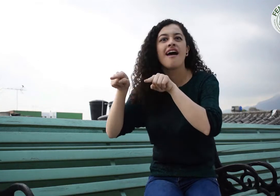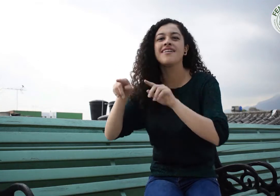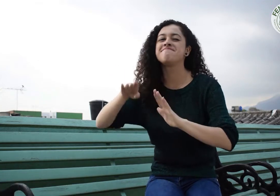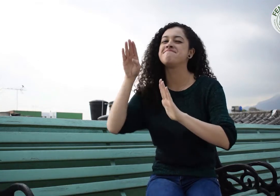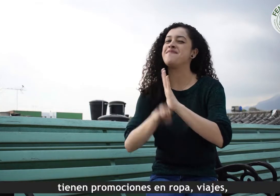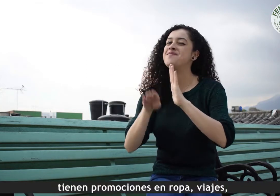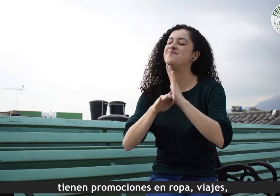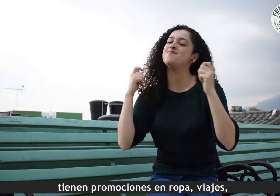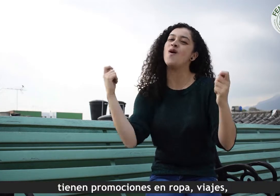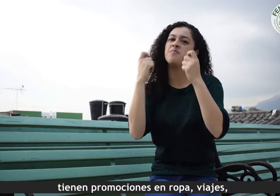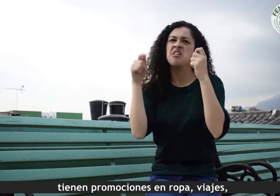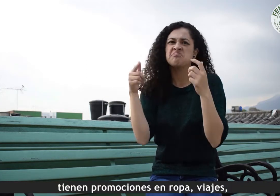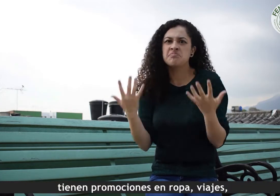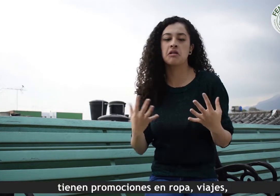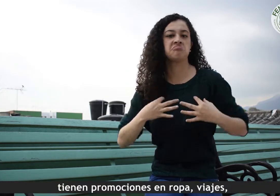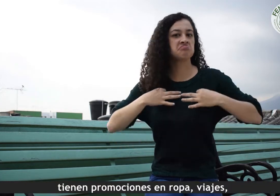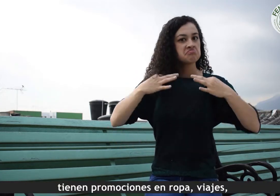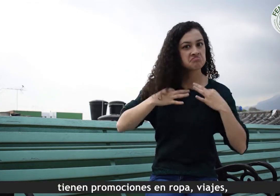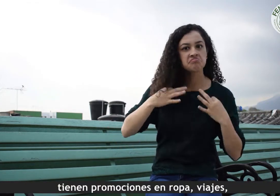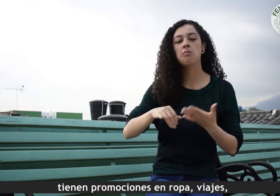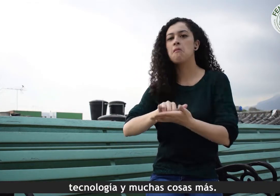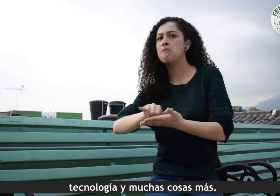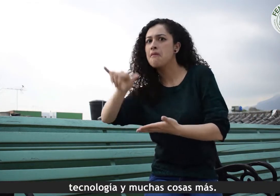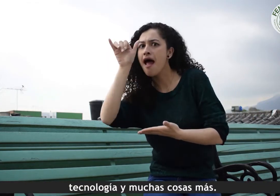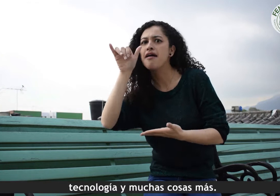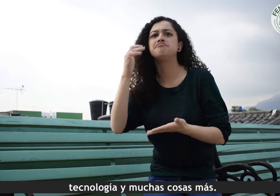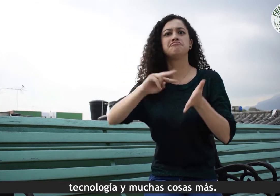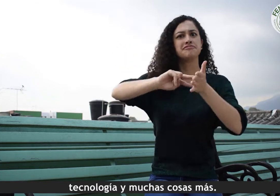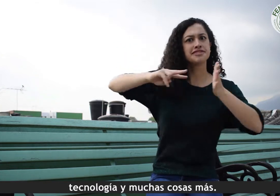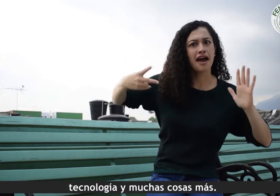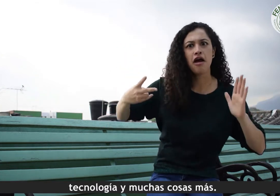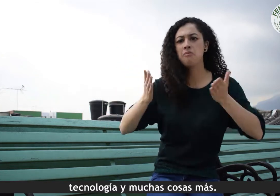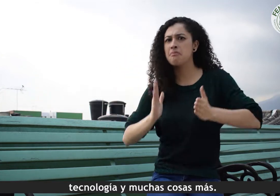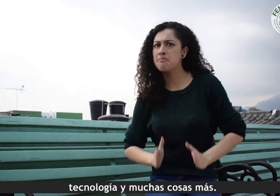tienen promociones en ropa, viajes, tecnología y muchas cosas más.